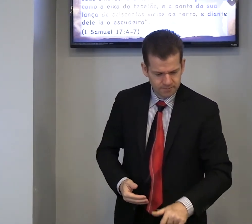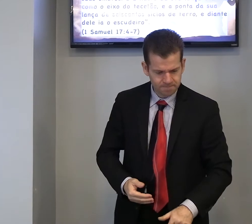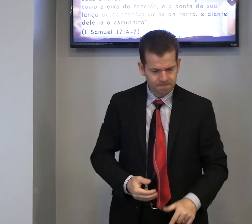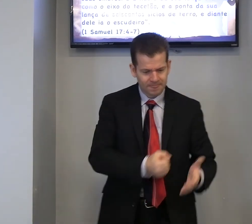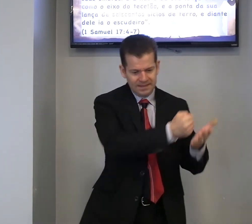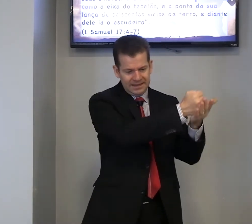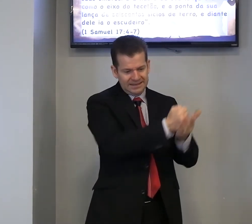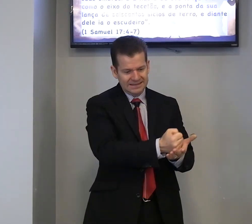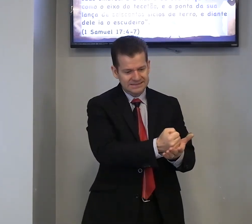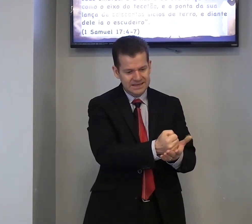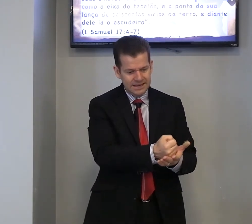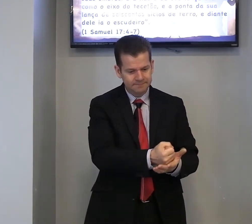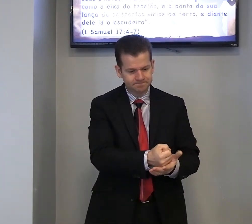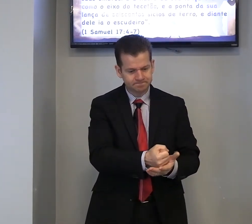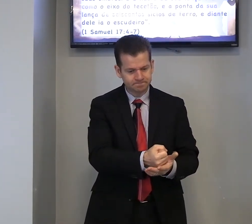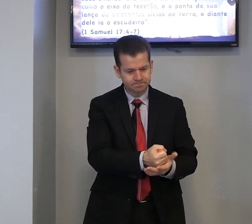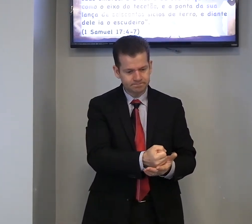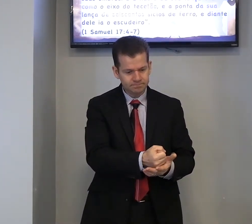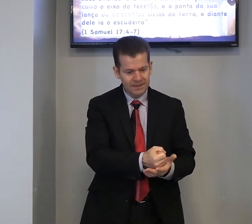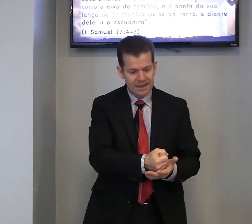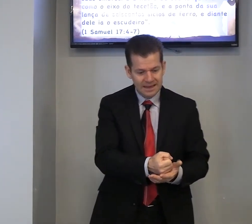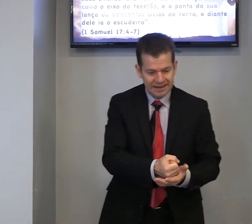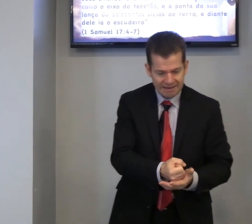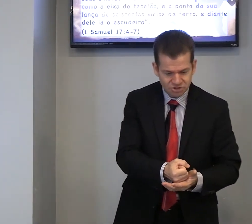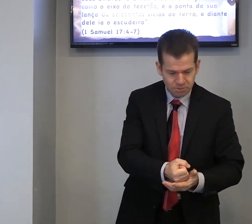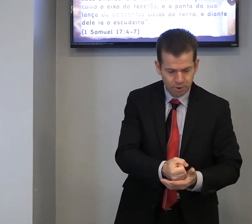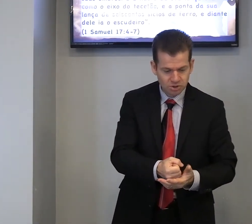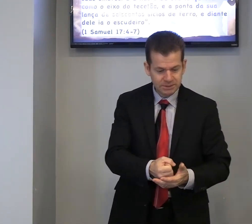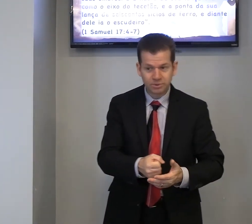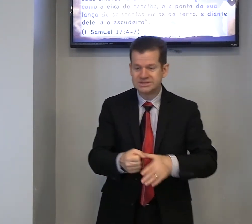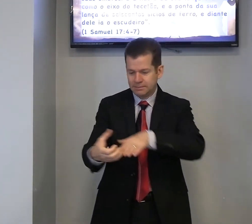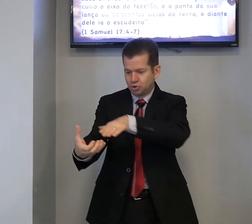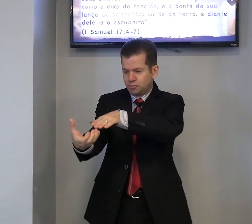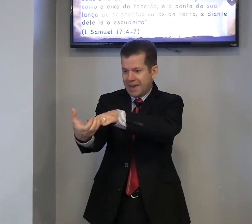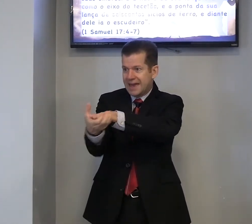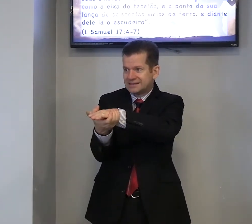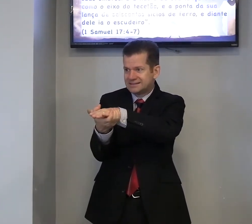e trazia, grevas de bronze, por cima do pés,